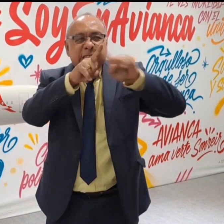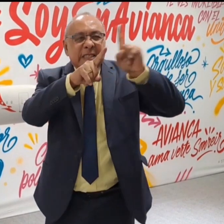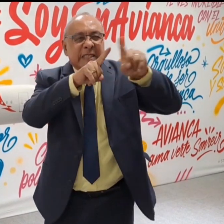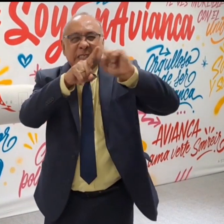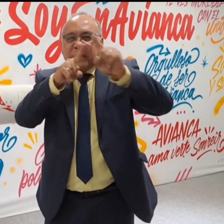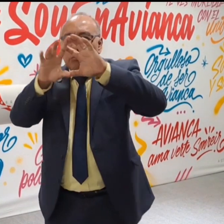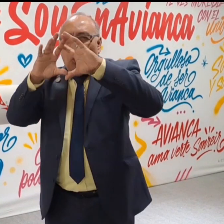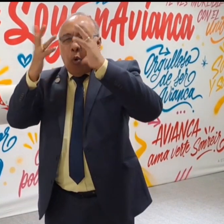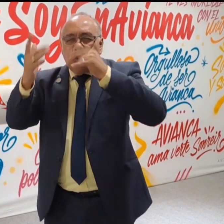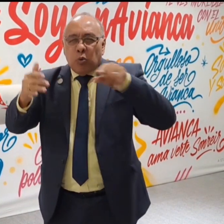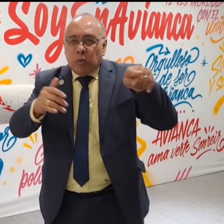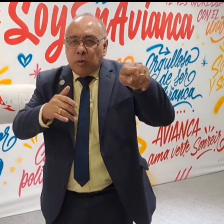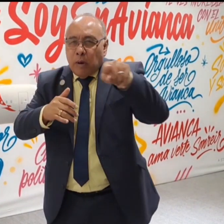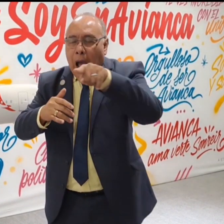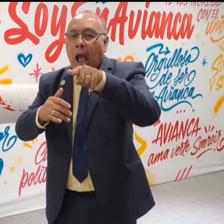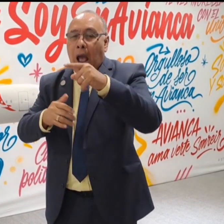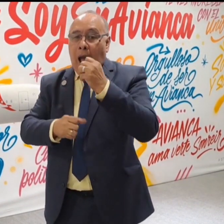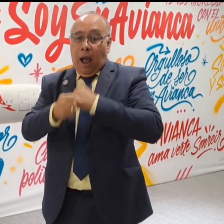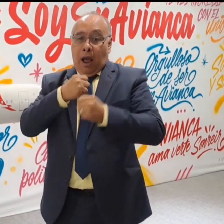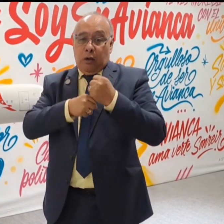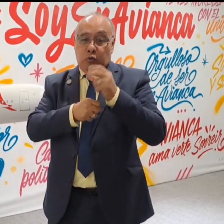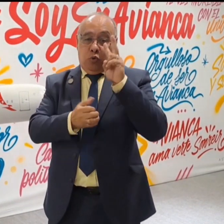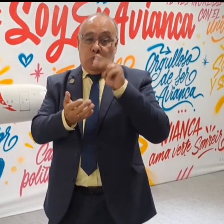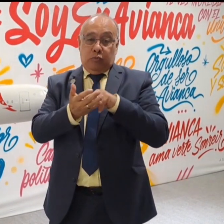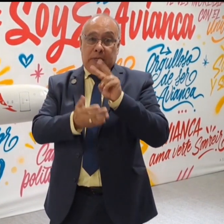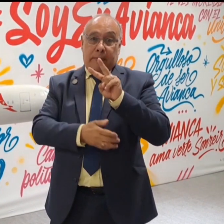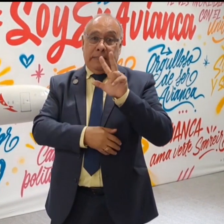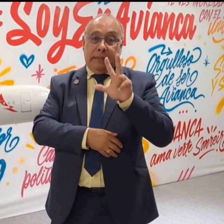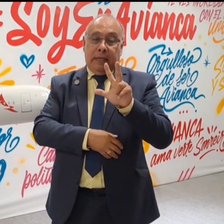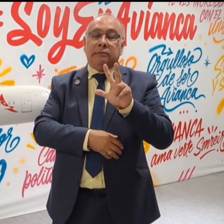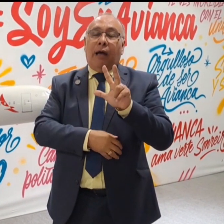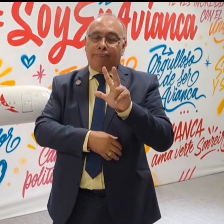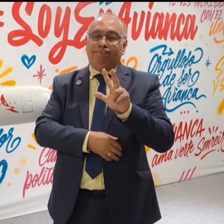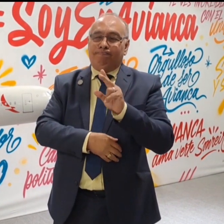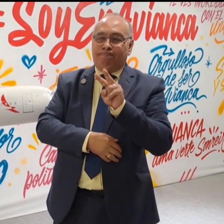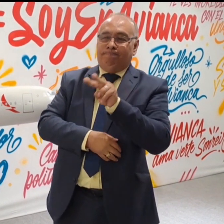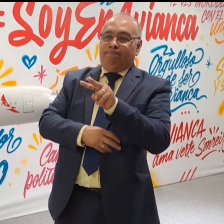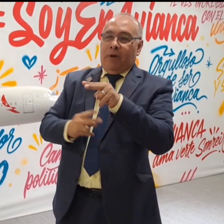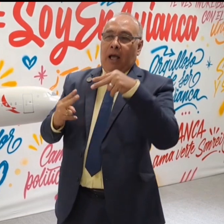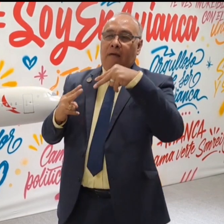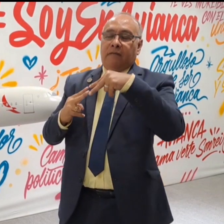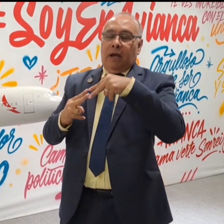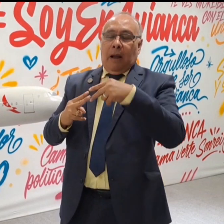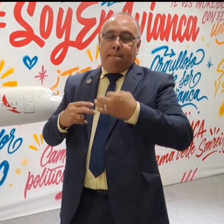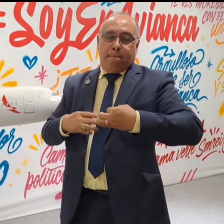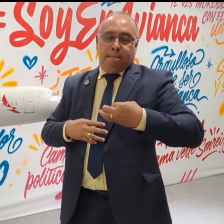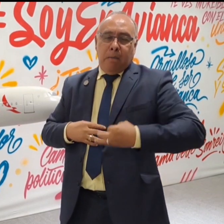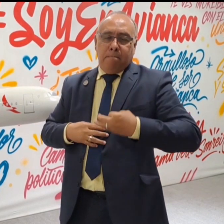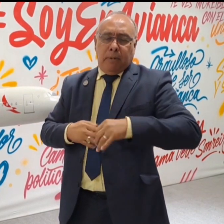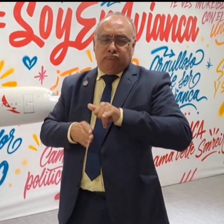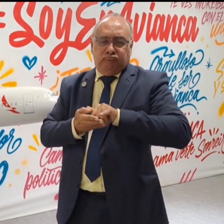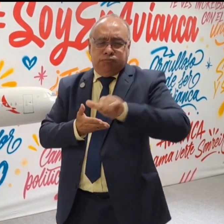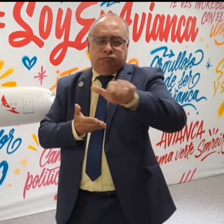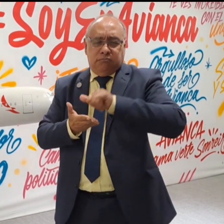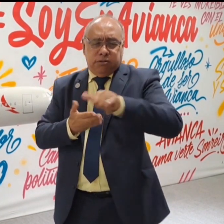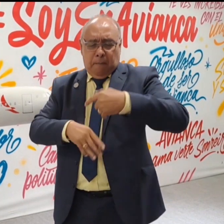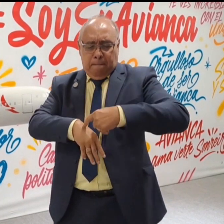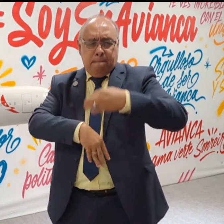el año 2023 Avianca se destacó por ser la más puntual, siendo merecedora del premio Sirium.